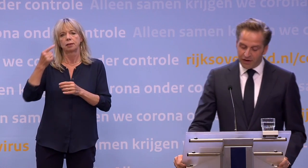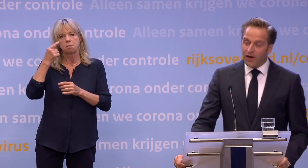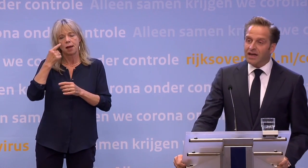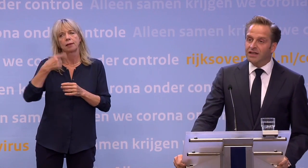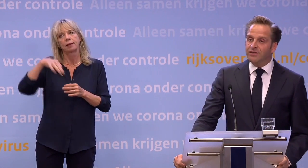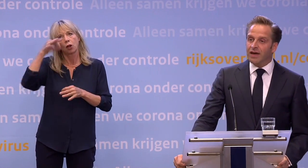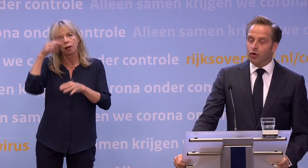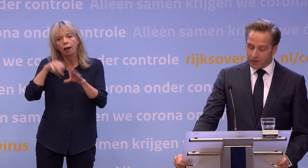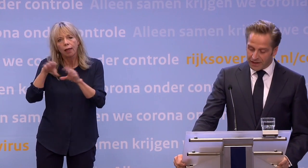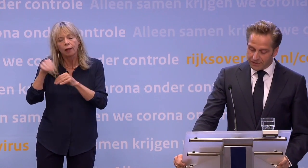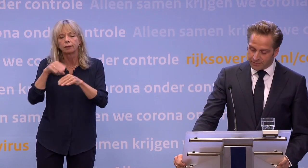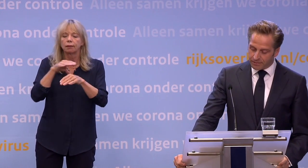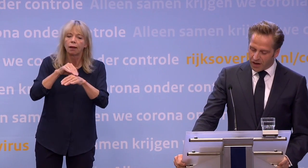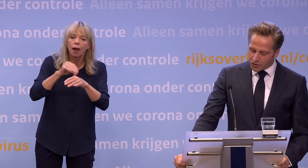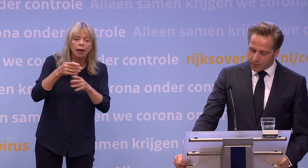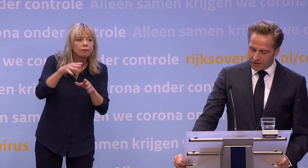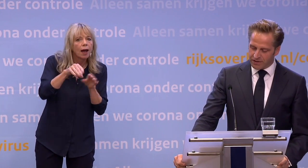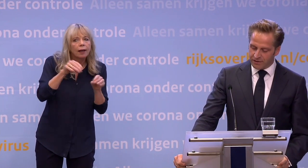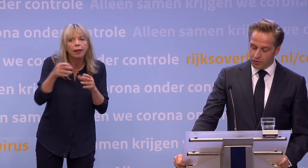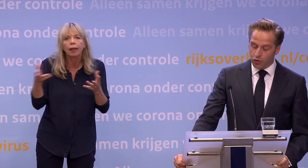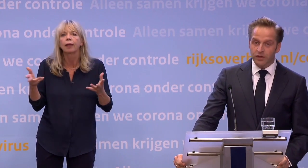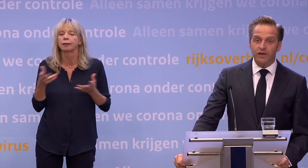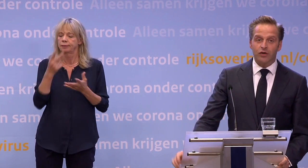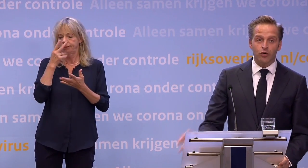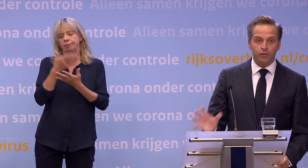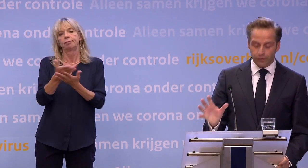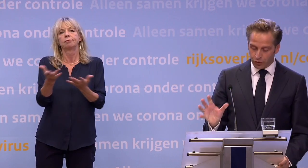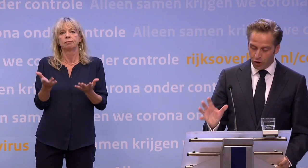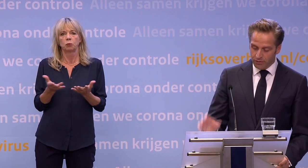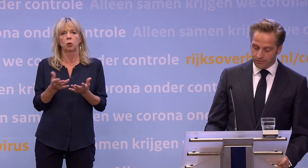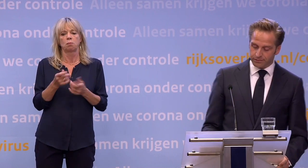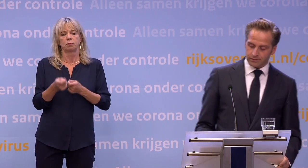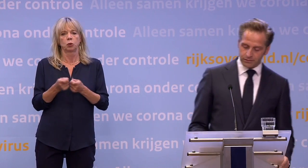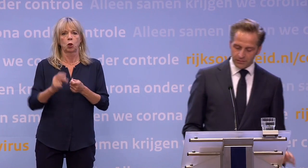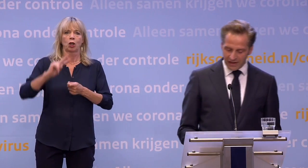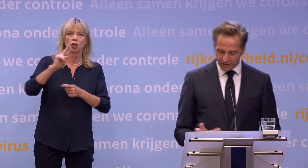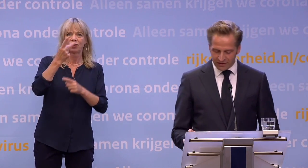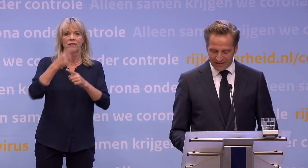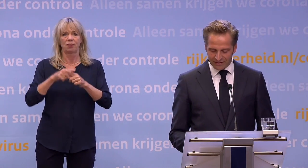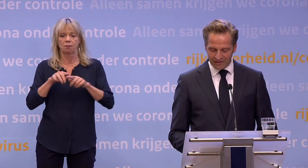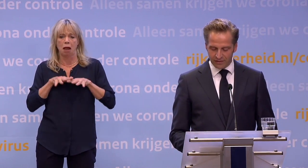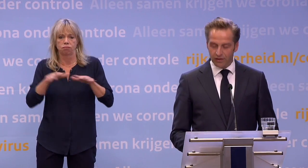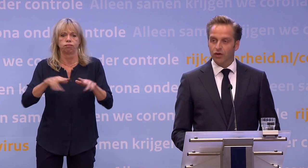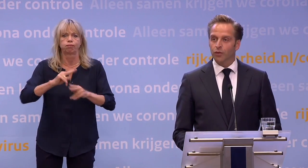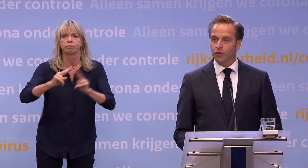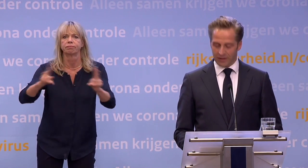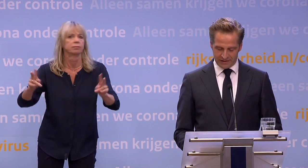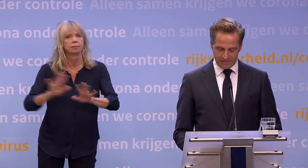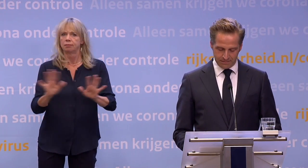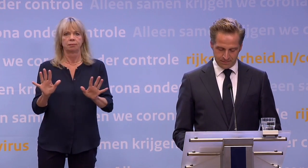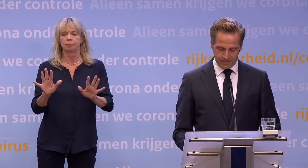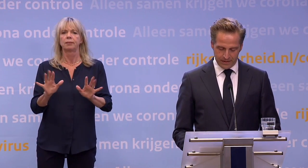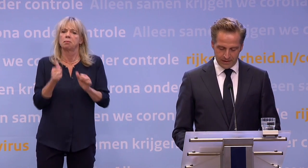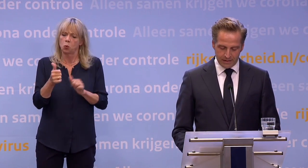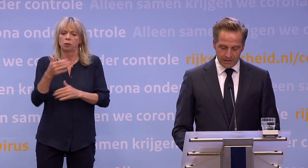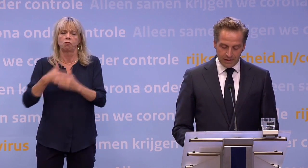...met de ervaringen die we hebben opgedaan, alles op alles zetten... ...om die tweede golf te voorkomen en er tegelijkertijd op voorbereid